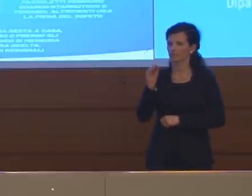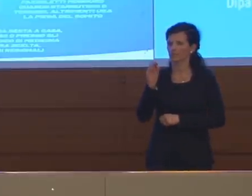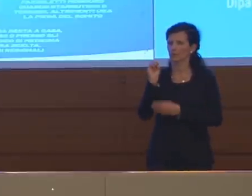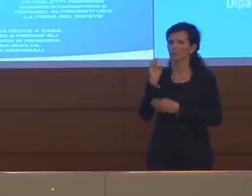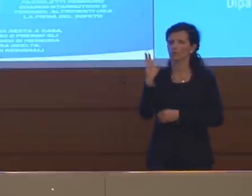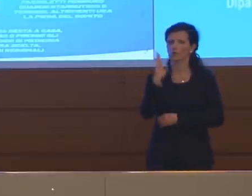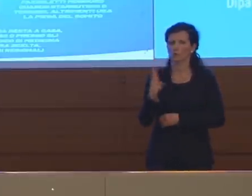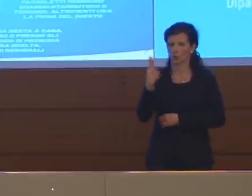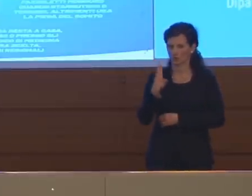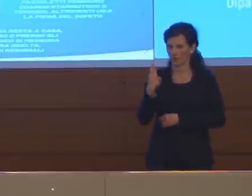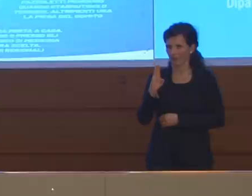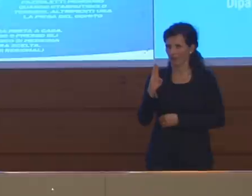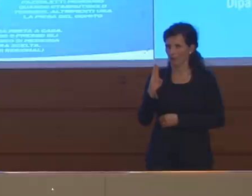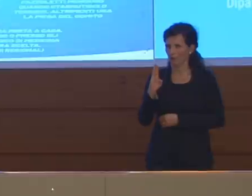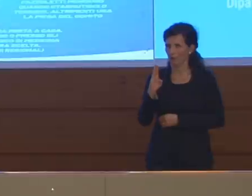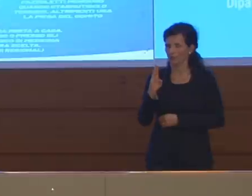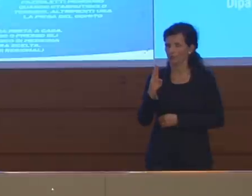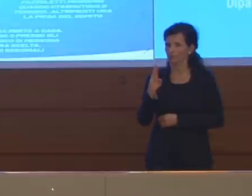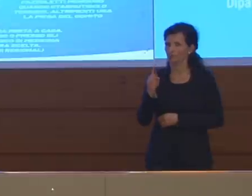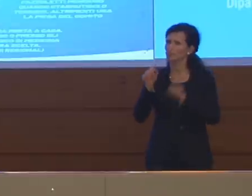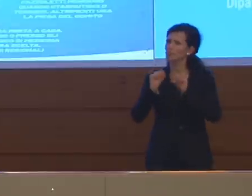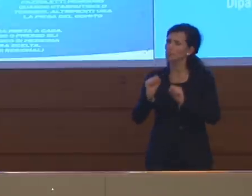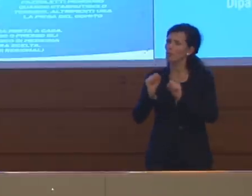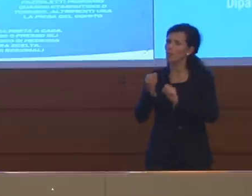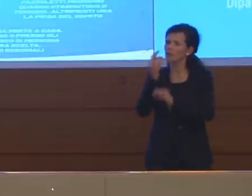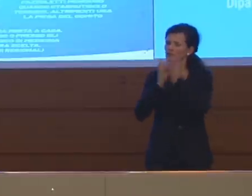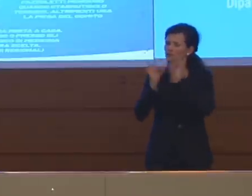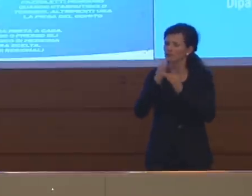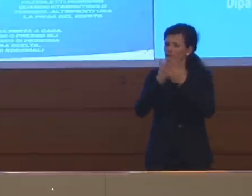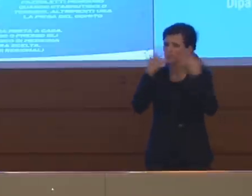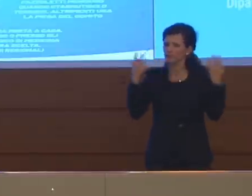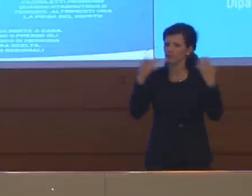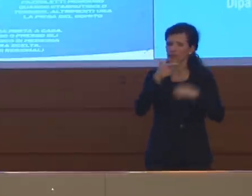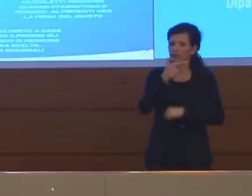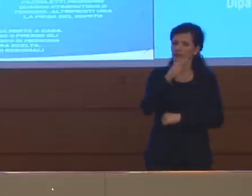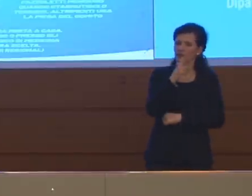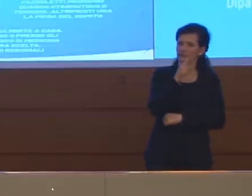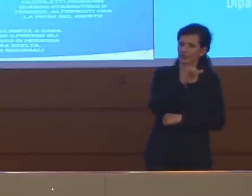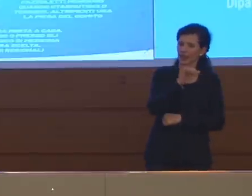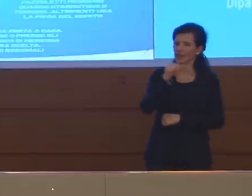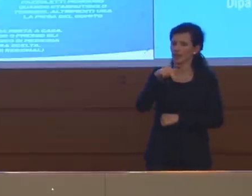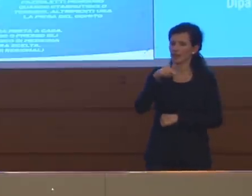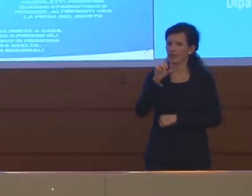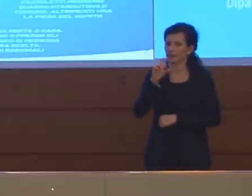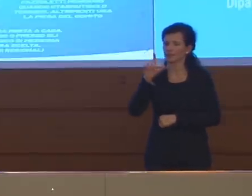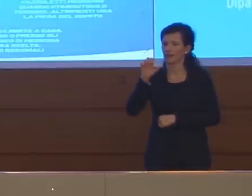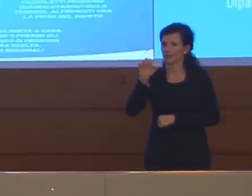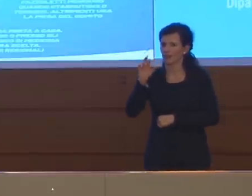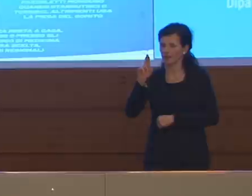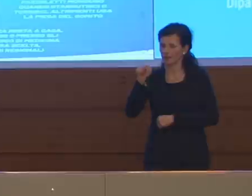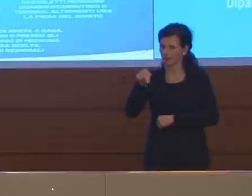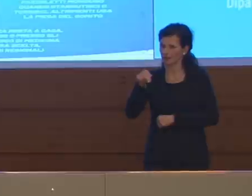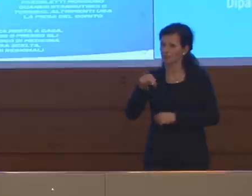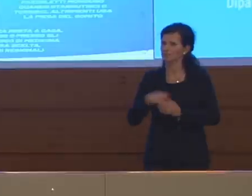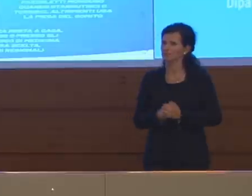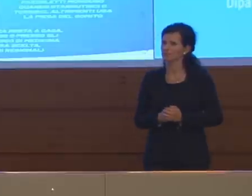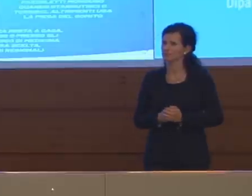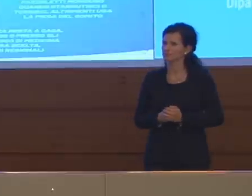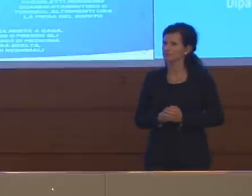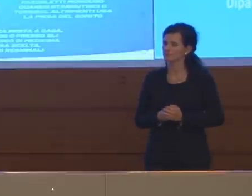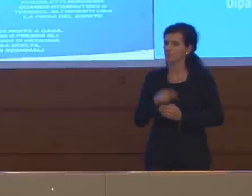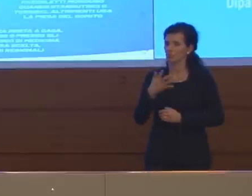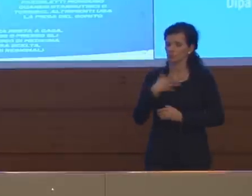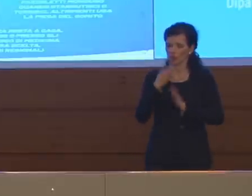chiarimento sul try and learn, un ulteriore chiarimento. Nel senso ci sono delle misure che dal